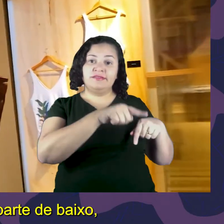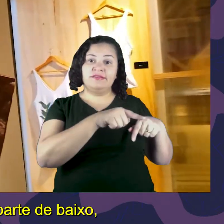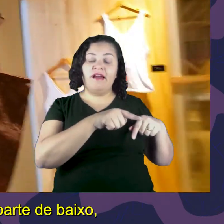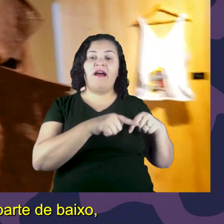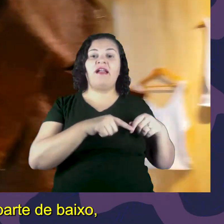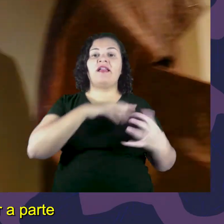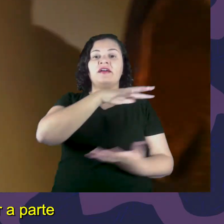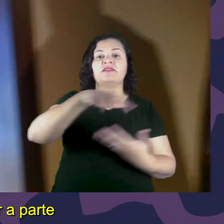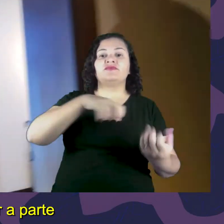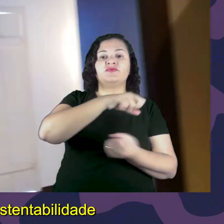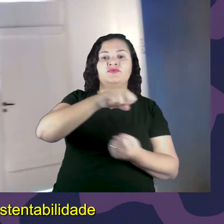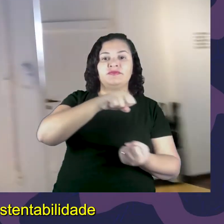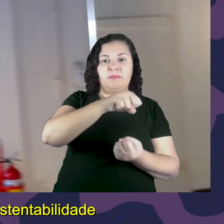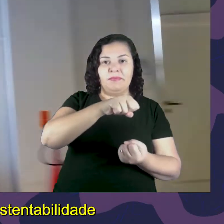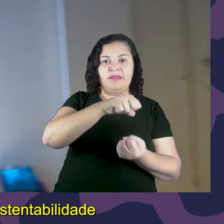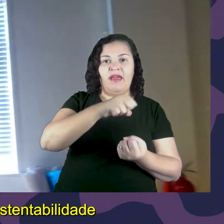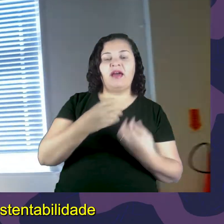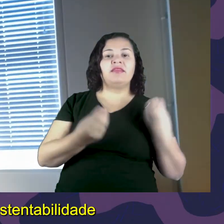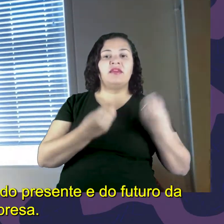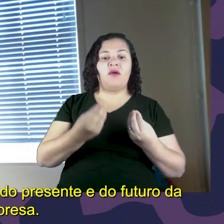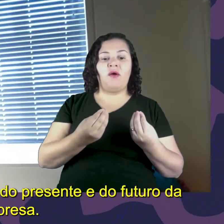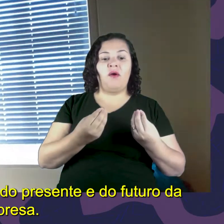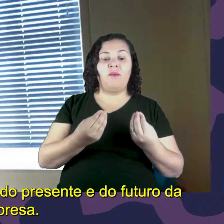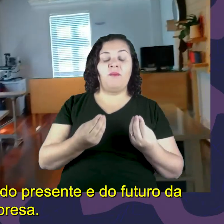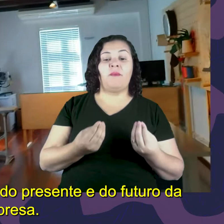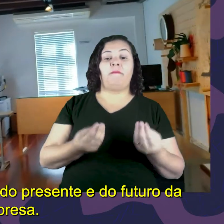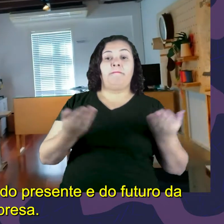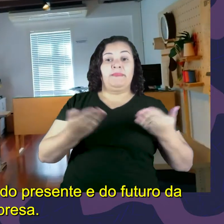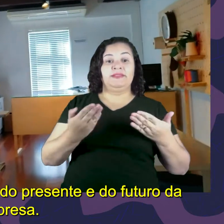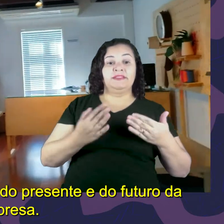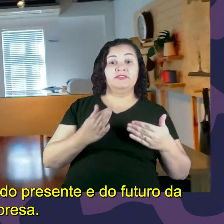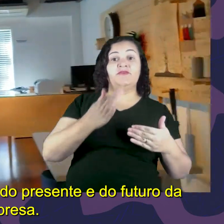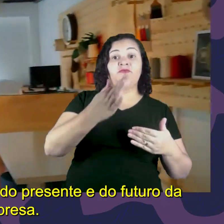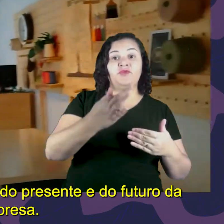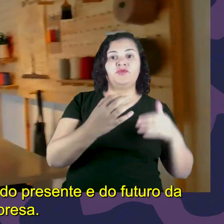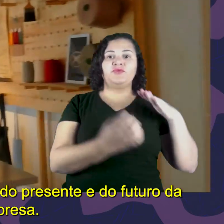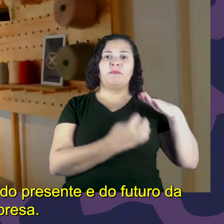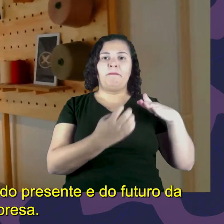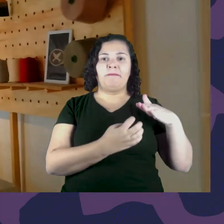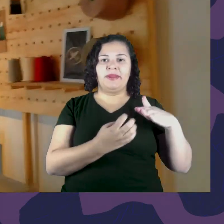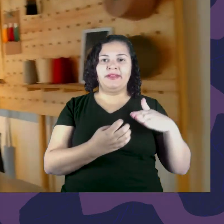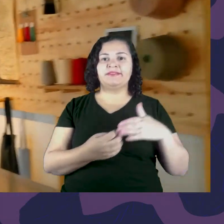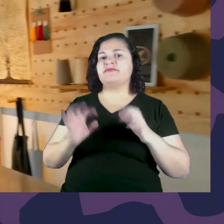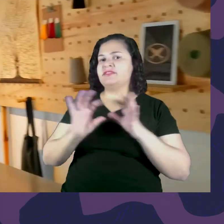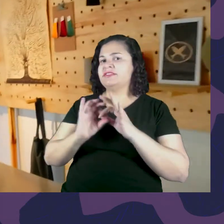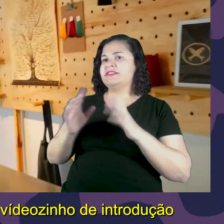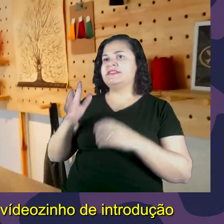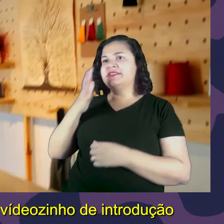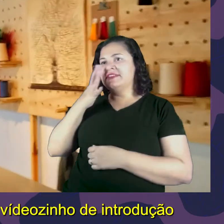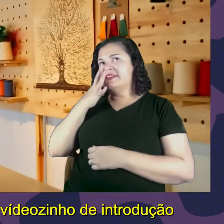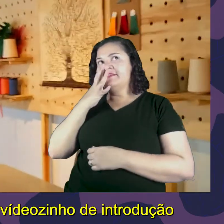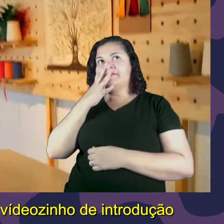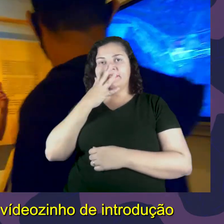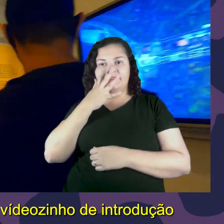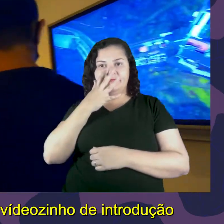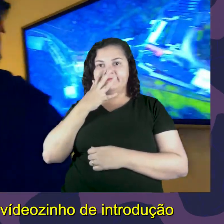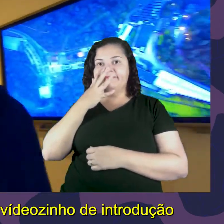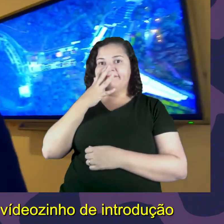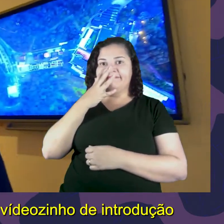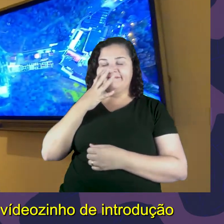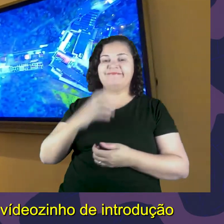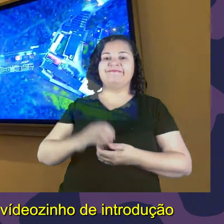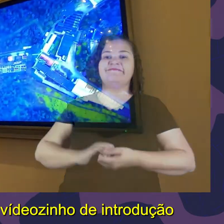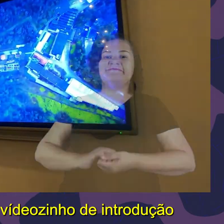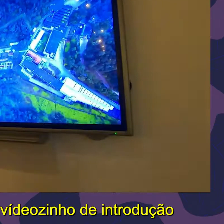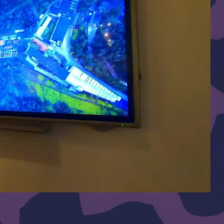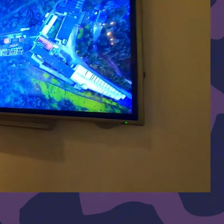na parte de baixo, vai ter a parte que de sustentabilidade, que demonstrou um do presente e do futuro da empresa. Eu vou passar aqui